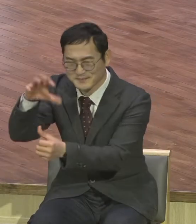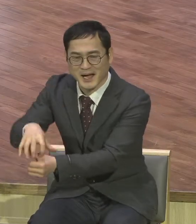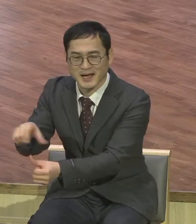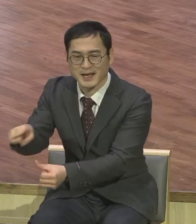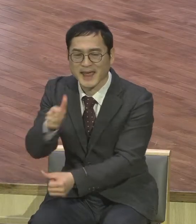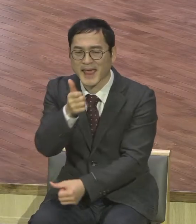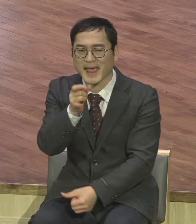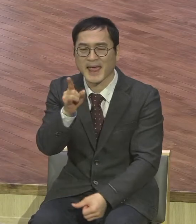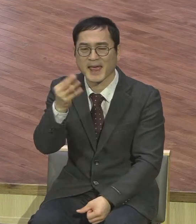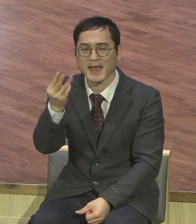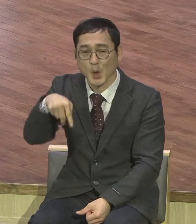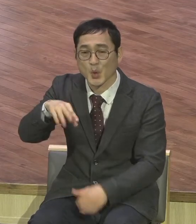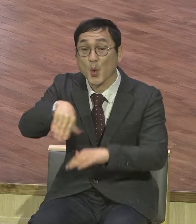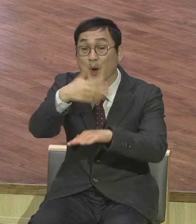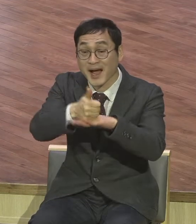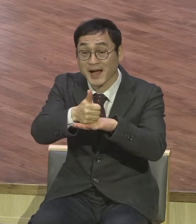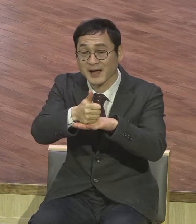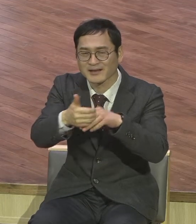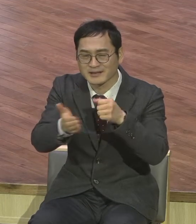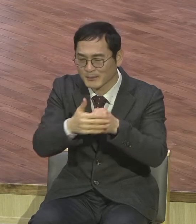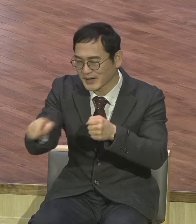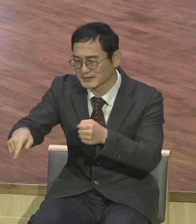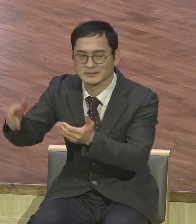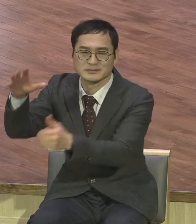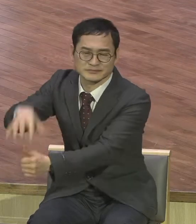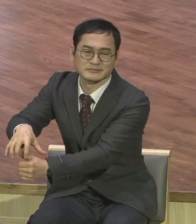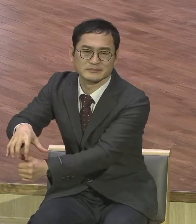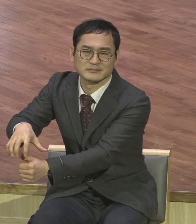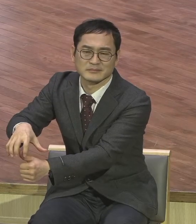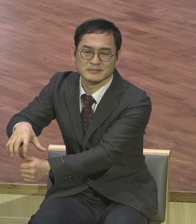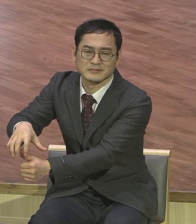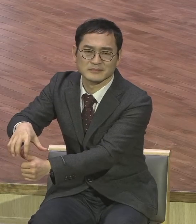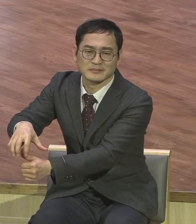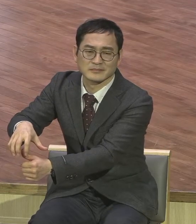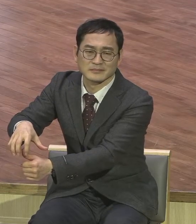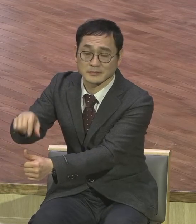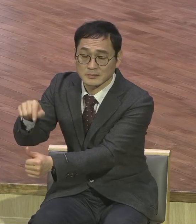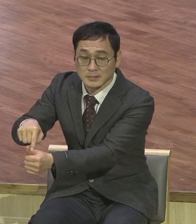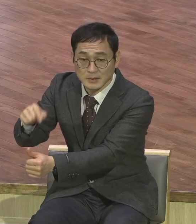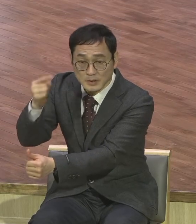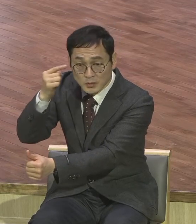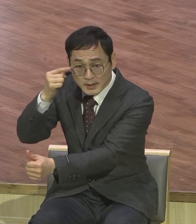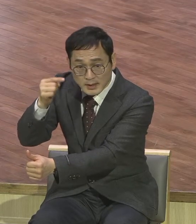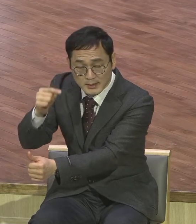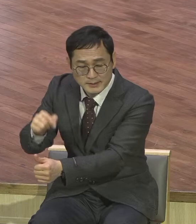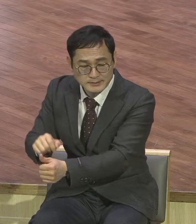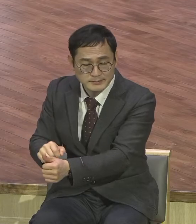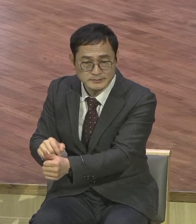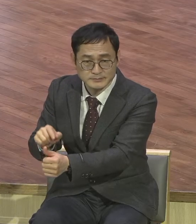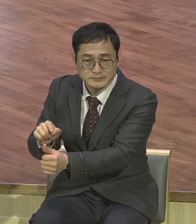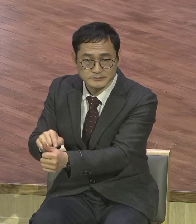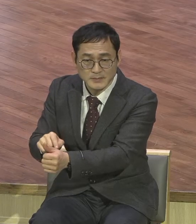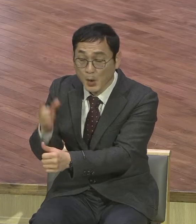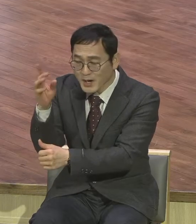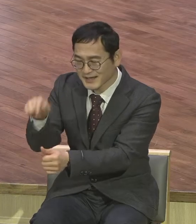감옥에 그렇게 갇혀있는 상황입니다. 세례요한은 예수님보다 6개월 먼저 이 땅에 와서